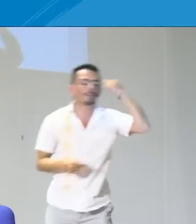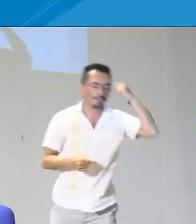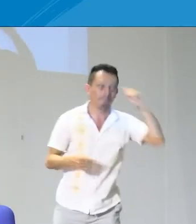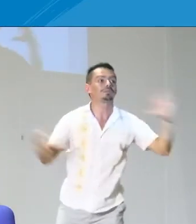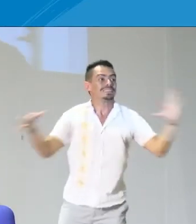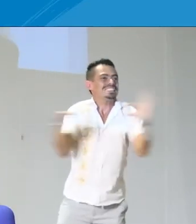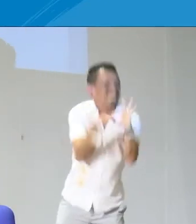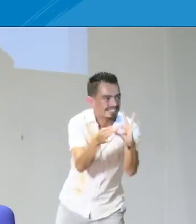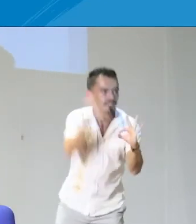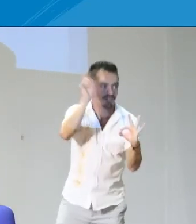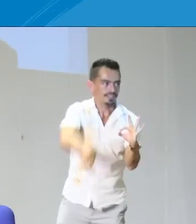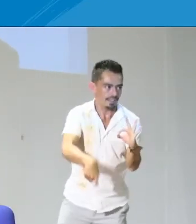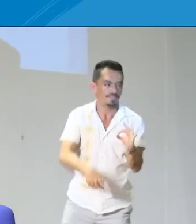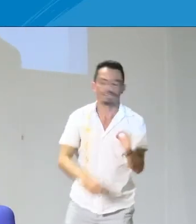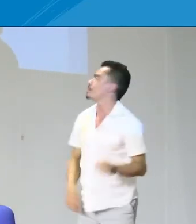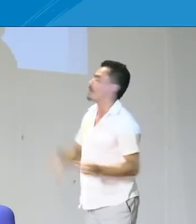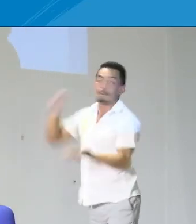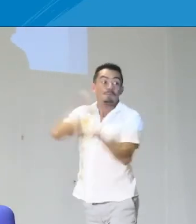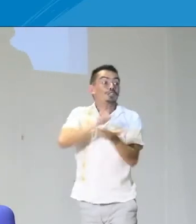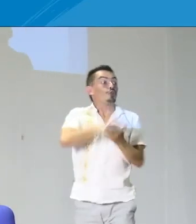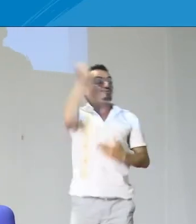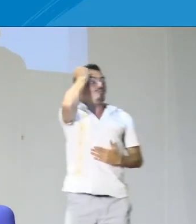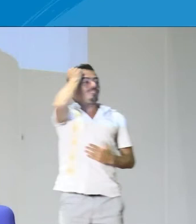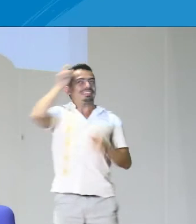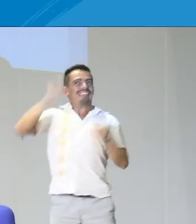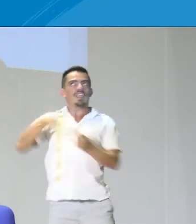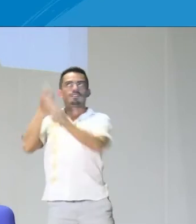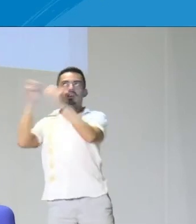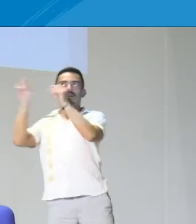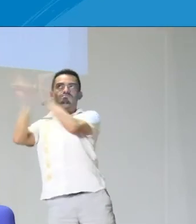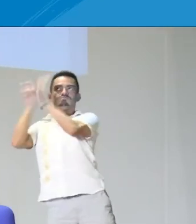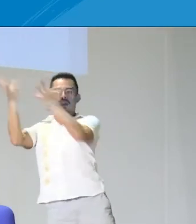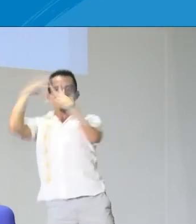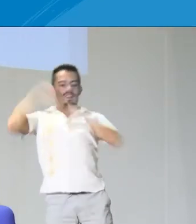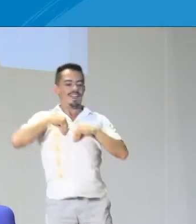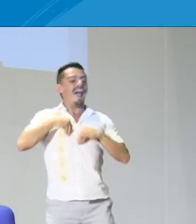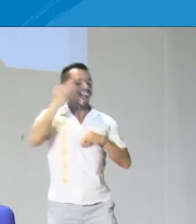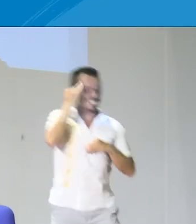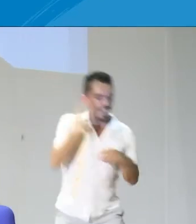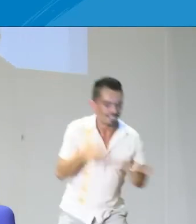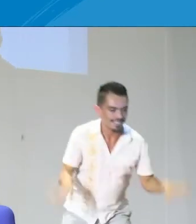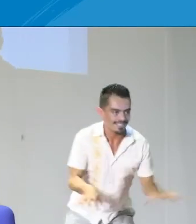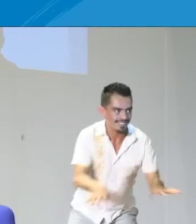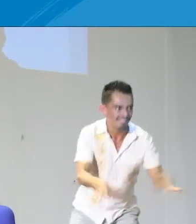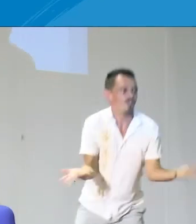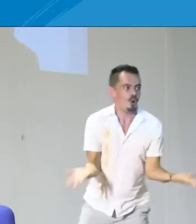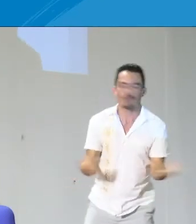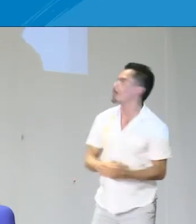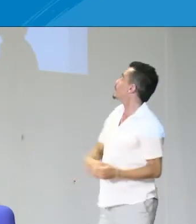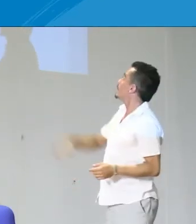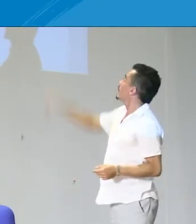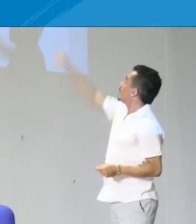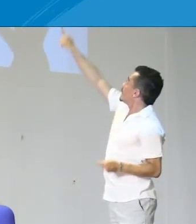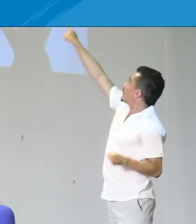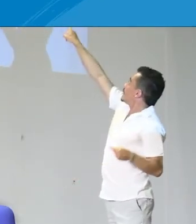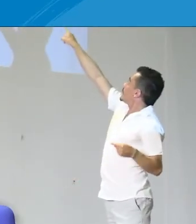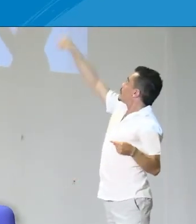es solamente realizar actividades por realizarlas, sino que siempre estén vinculadas con un desarrollo o una intención de desarrollo del lenguaje.